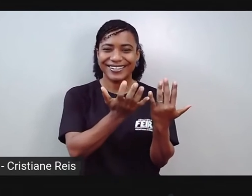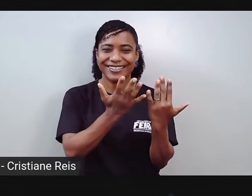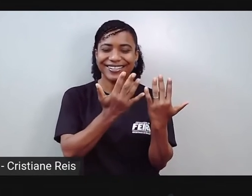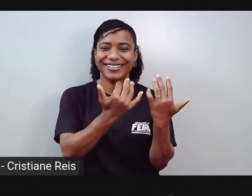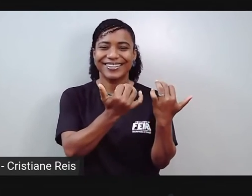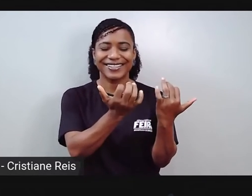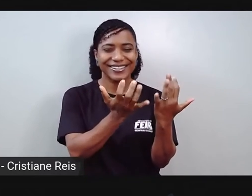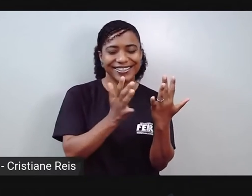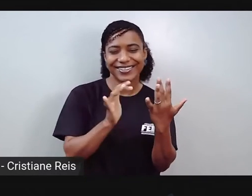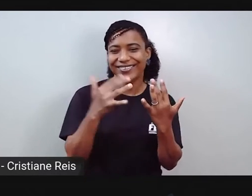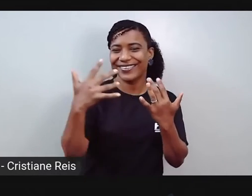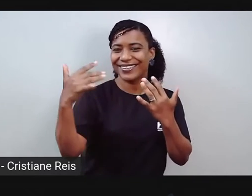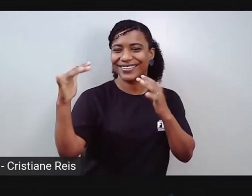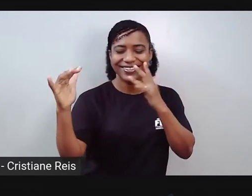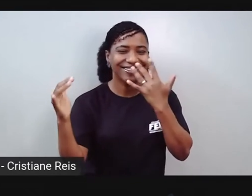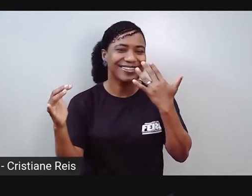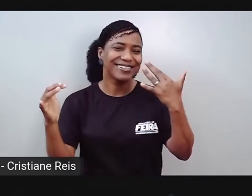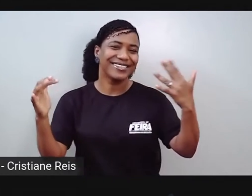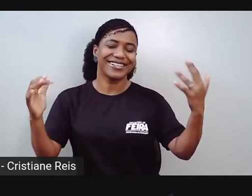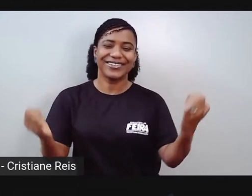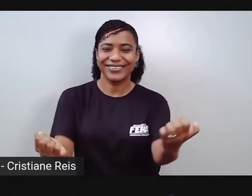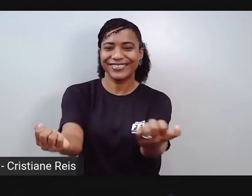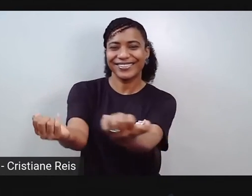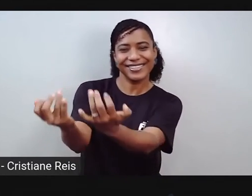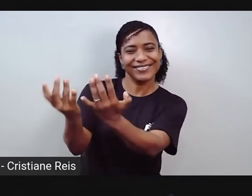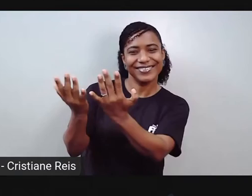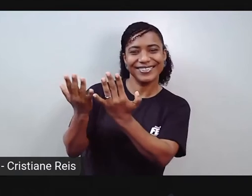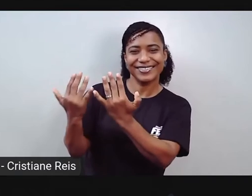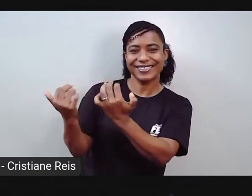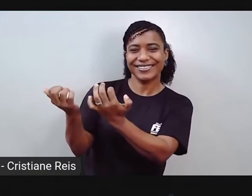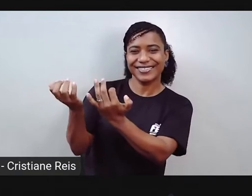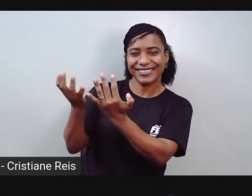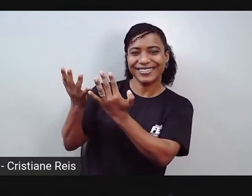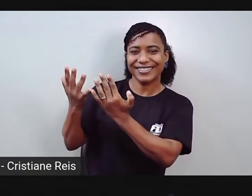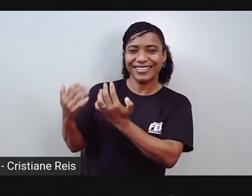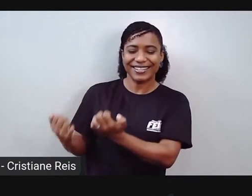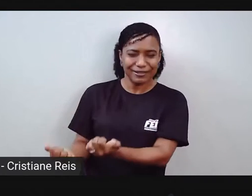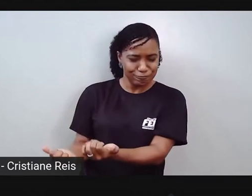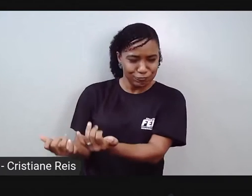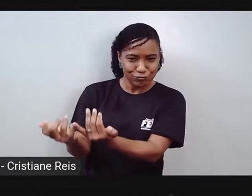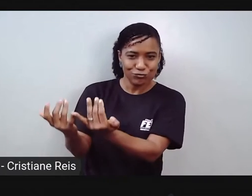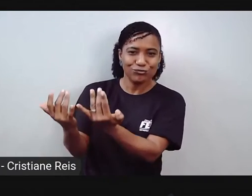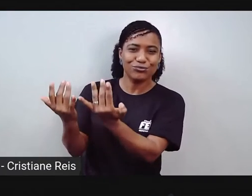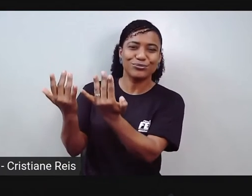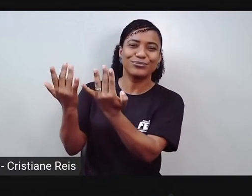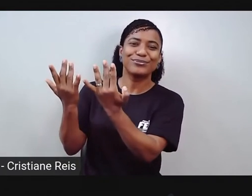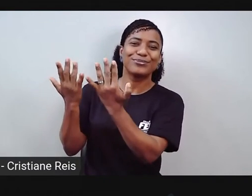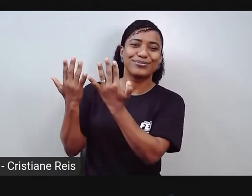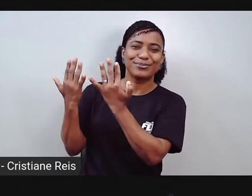Alecrim, alecrim, alecrim, alecrim, dourado que nasceu no campo e não foi semeado.